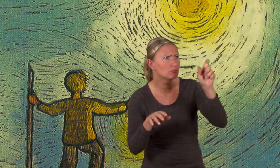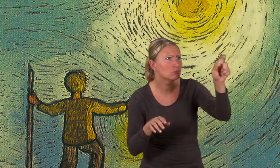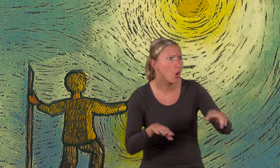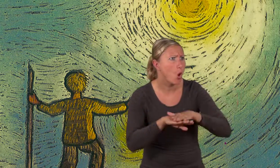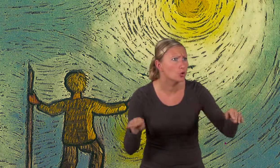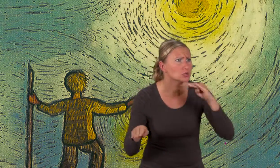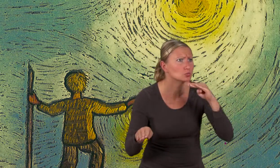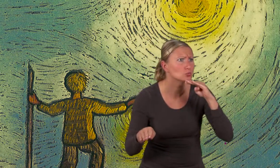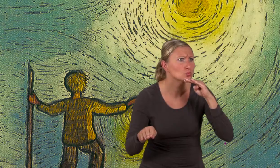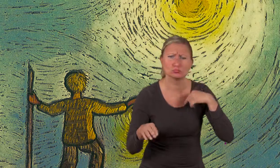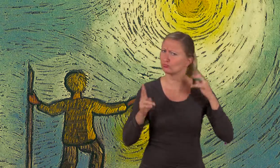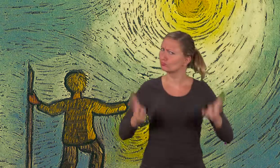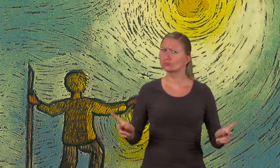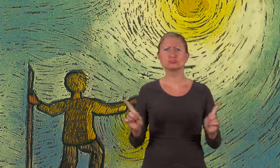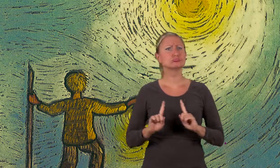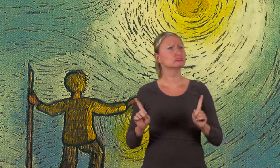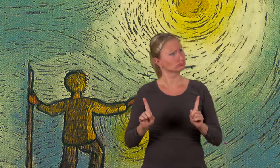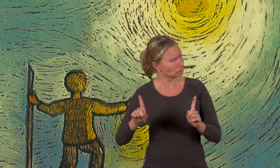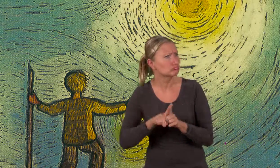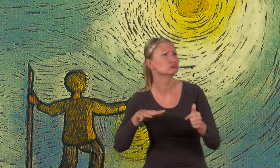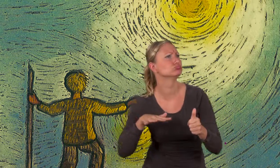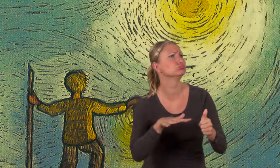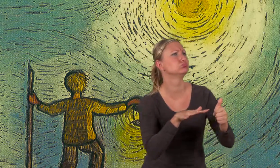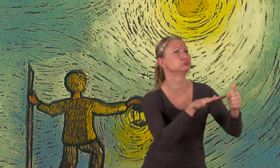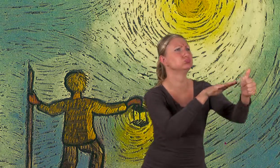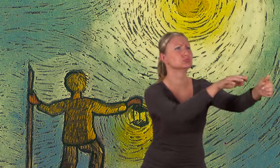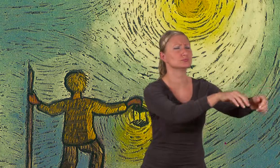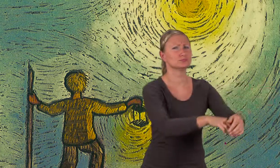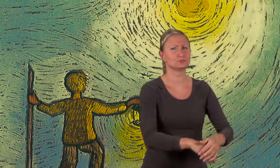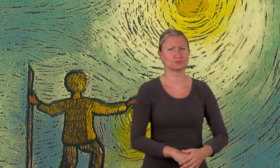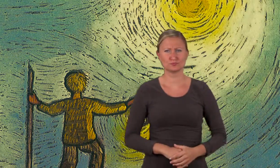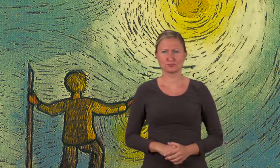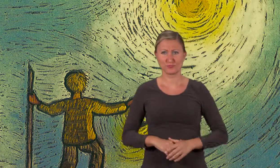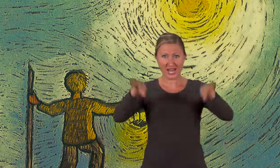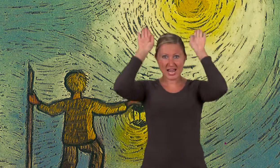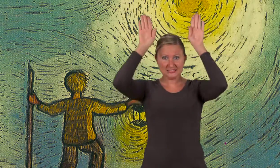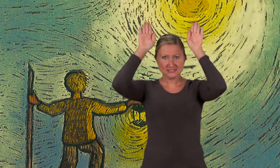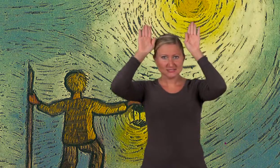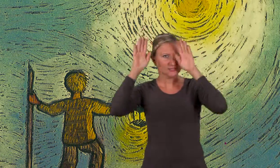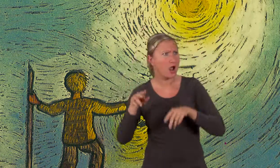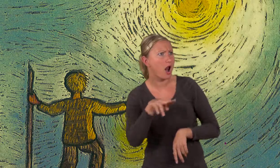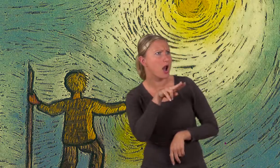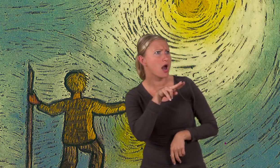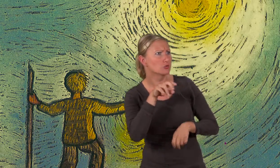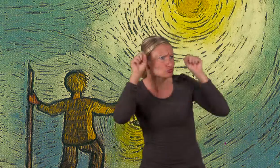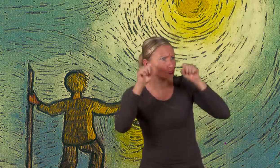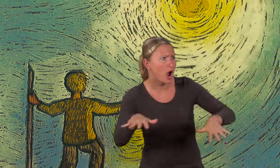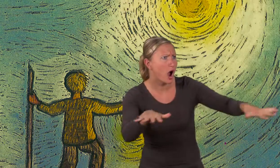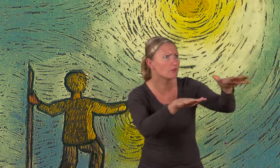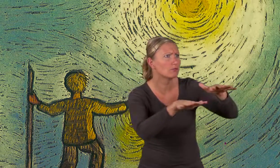Hund bleiben wir nicht hier, sagten die Schafe und folgten seinen Spuren. Ohne die Schafe bleibe